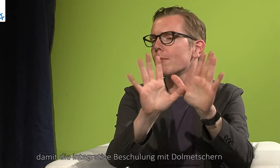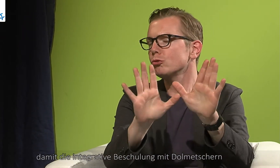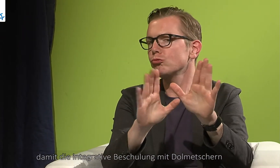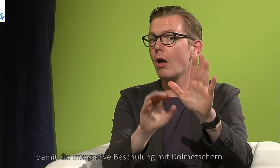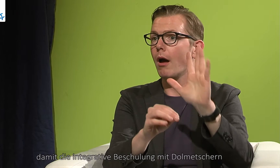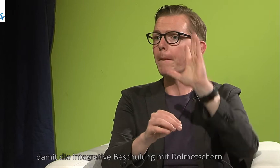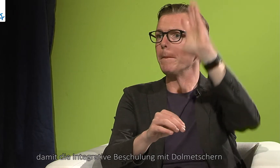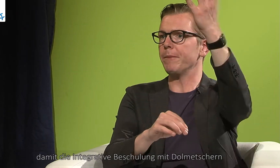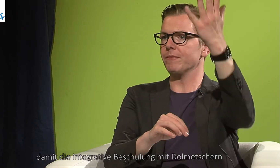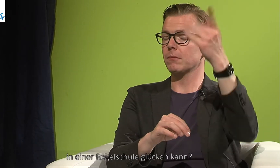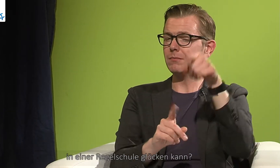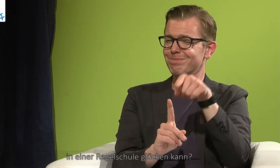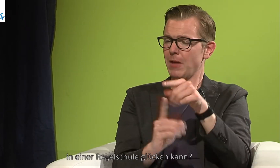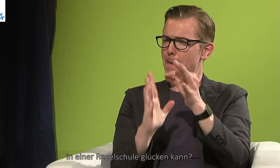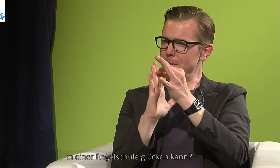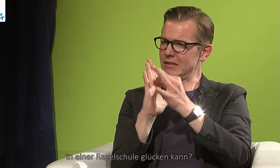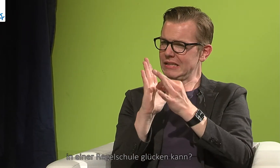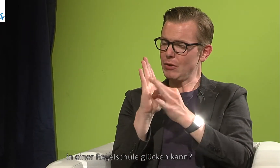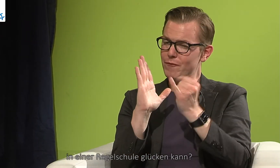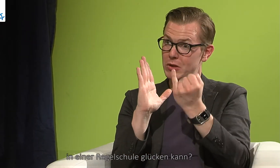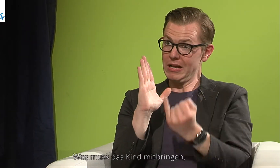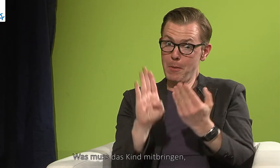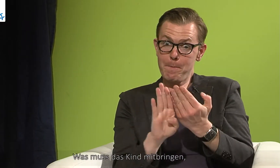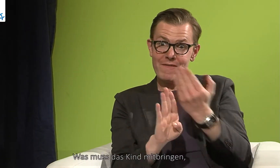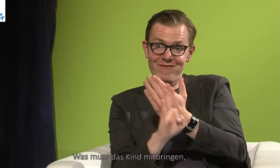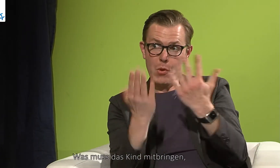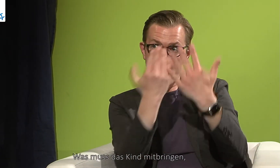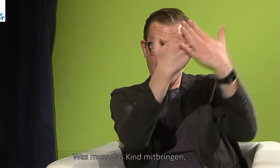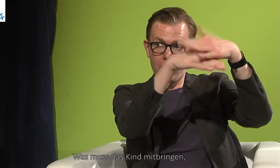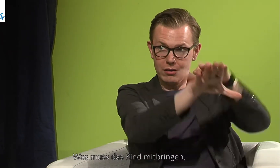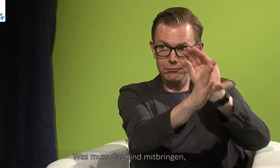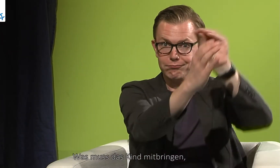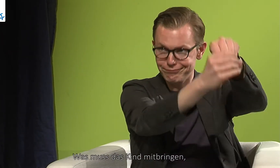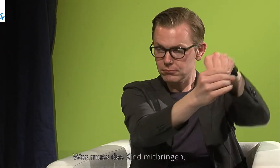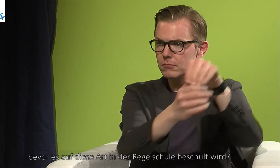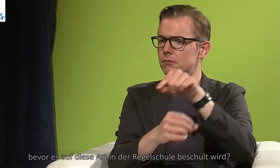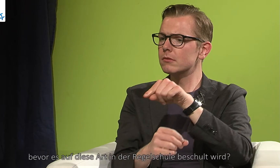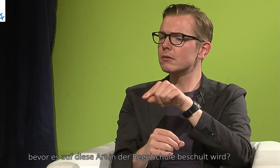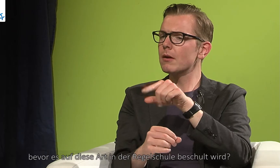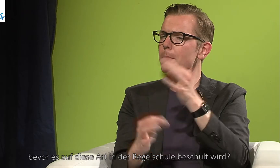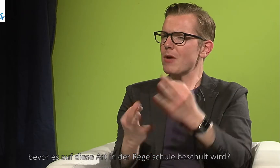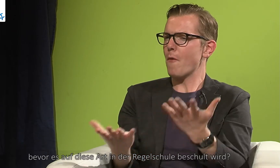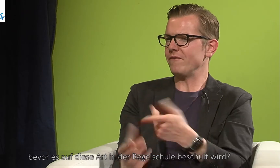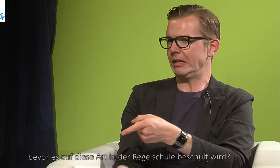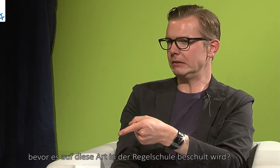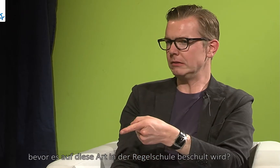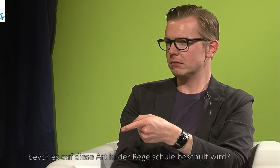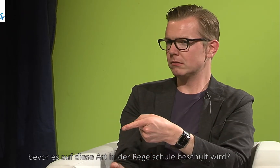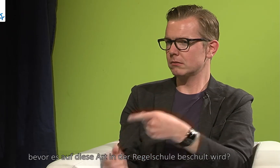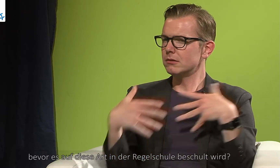Beschulung mit Dolmetscher in einer Regelschule glücken kann? Was muss das Kind mitbringen, bevor es auf diese Art in der Regelschule